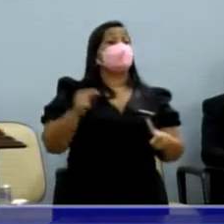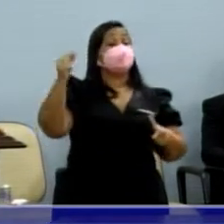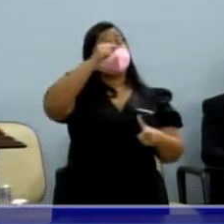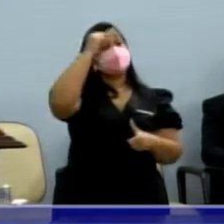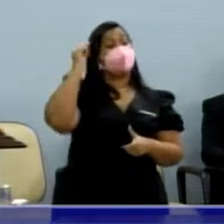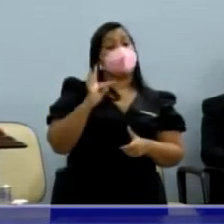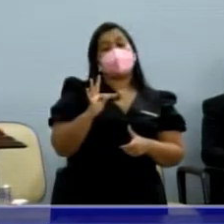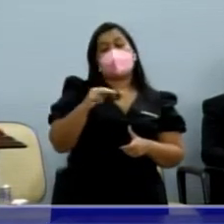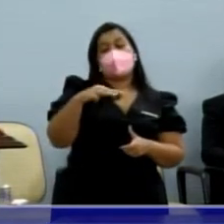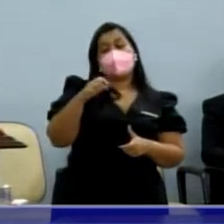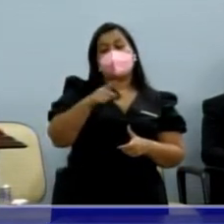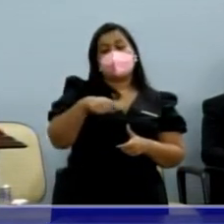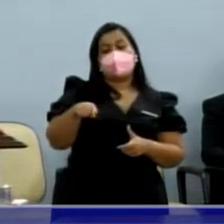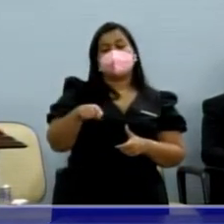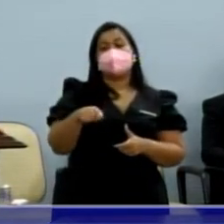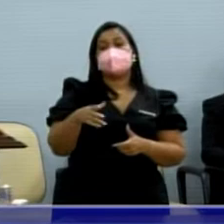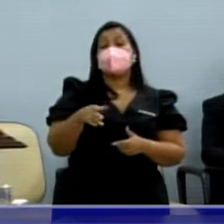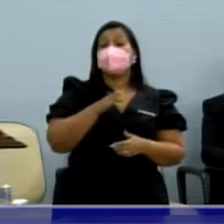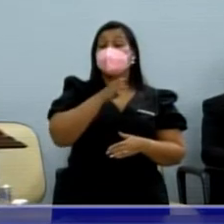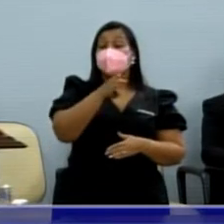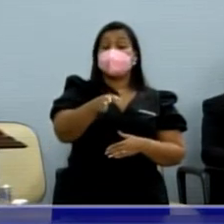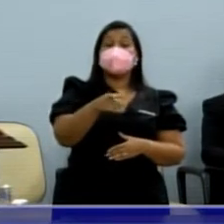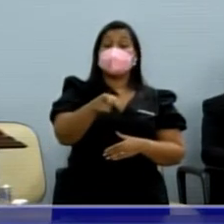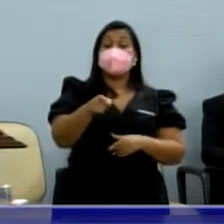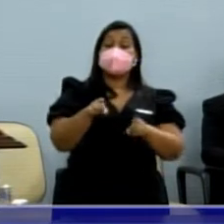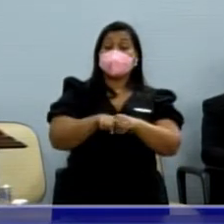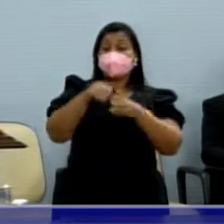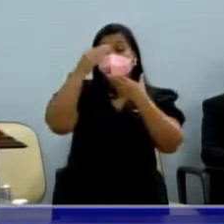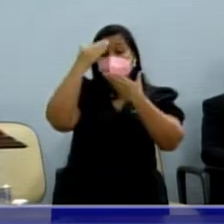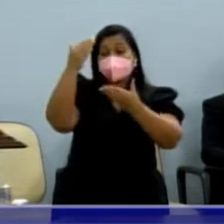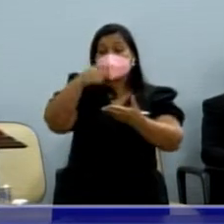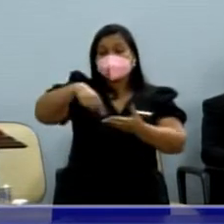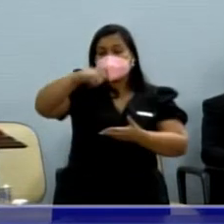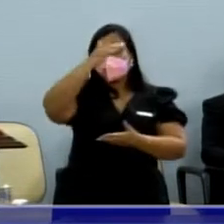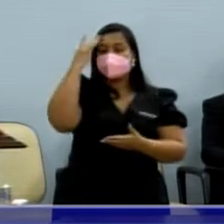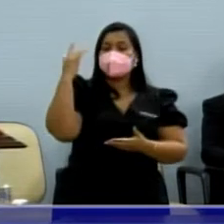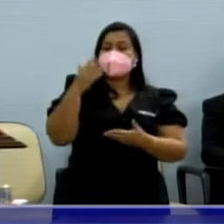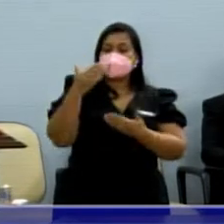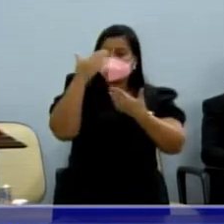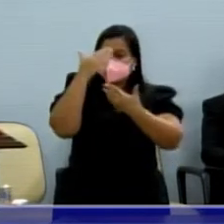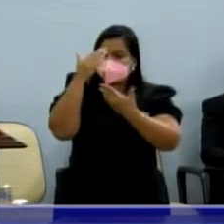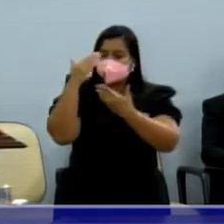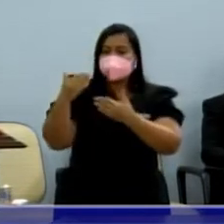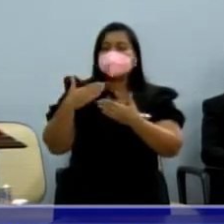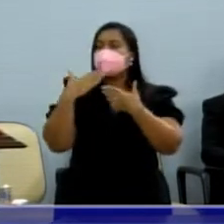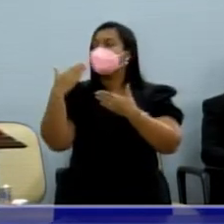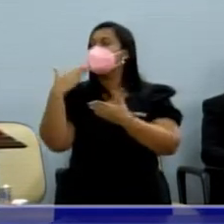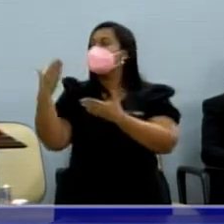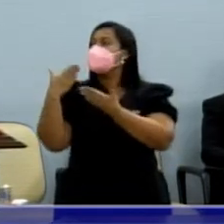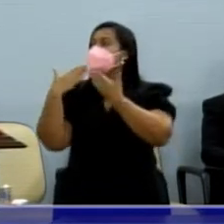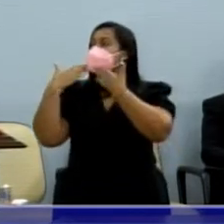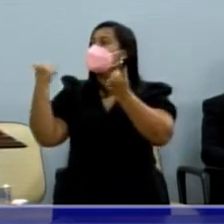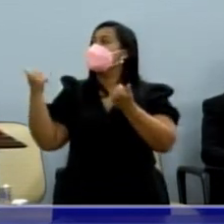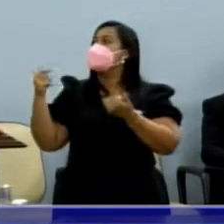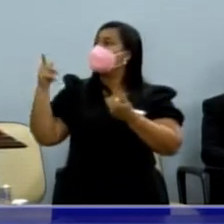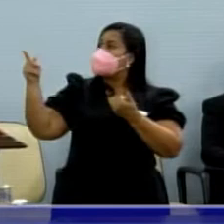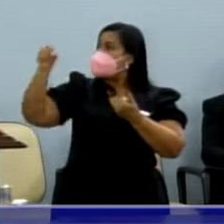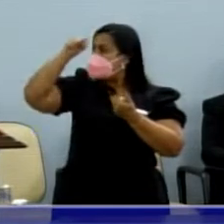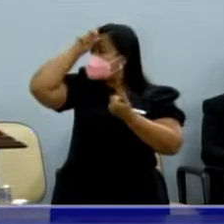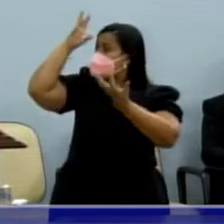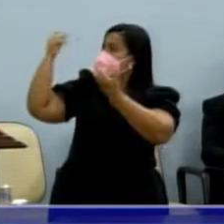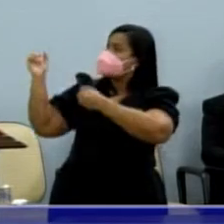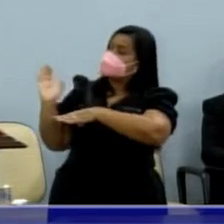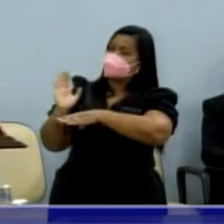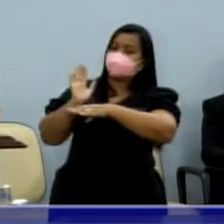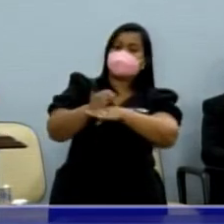publicamente e fui também no local agradecer. Ali a gente tinha pedido melhorias, o negócio foi feito, então